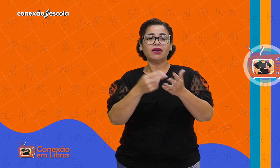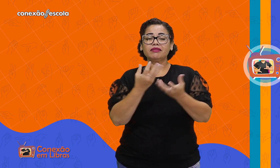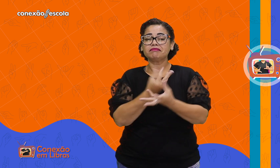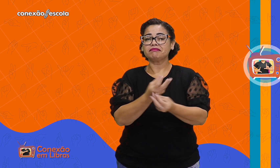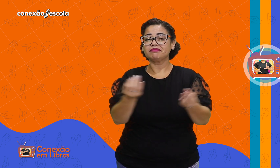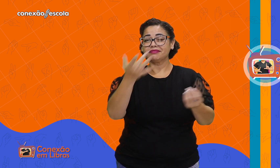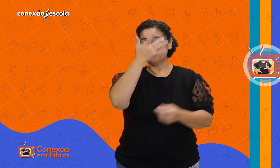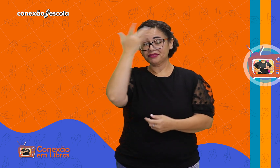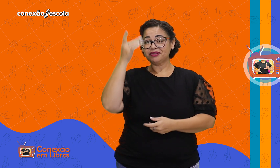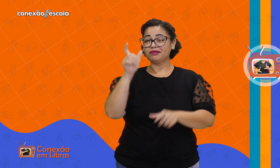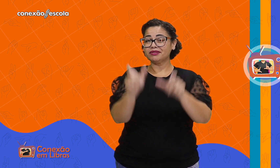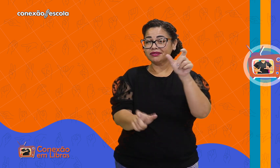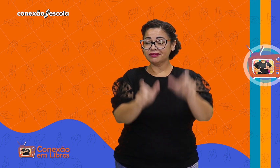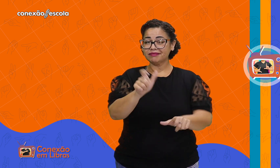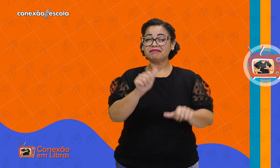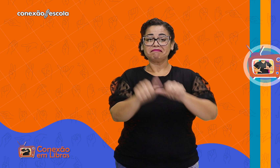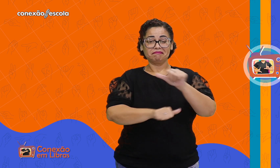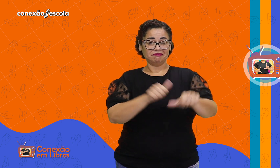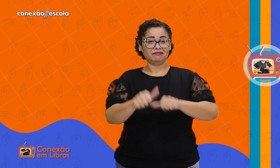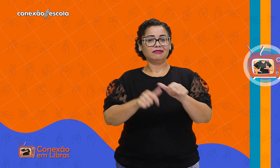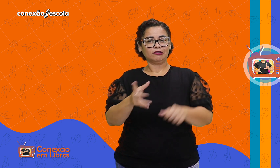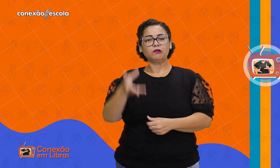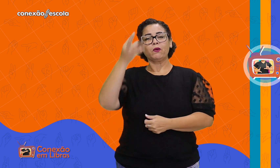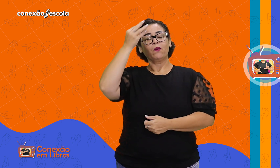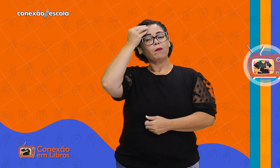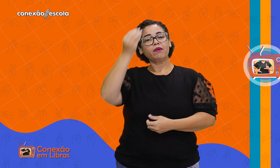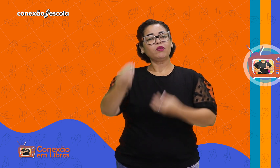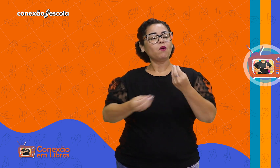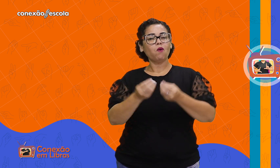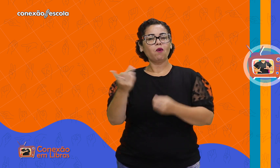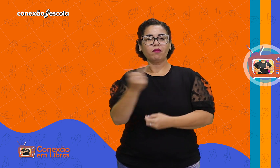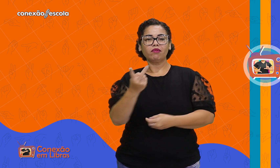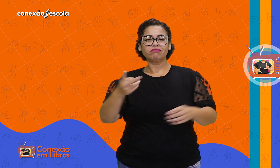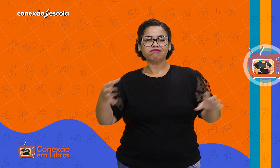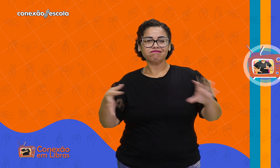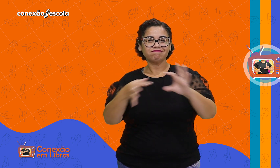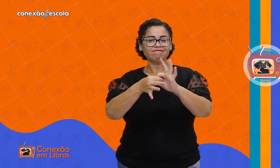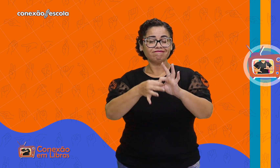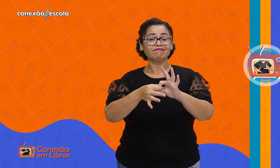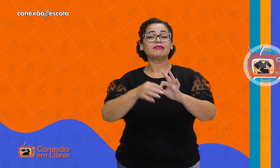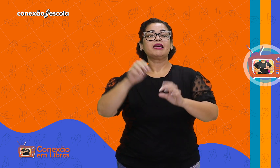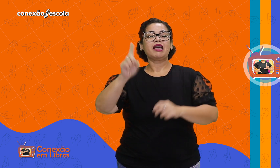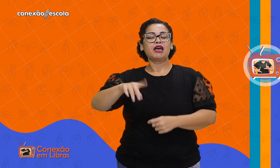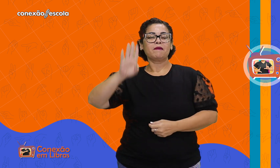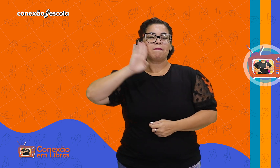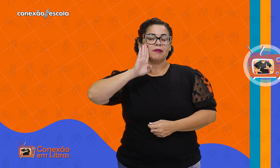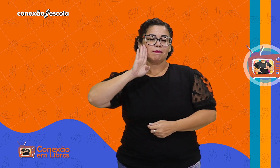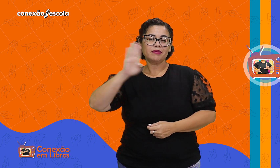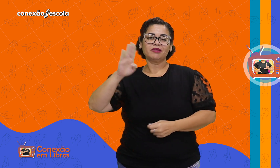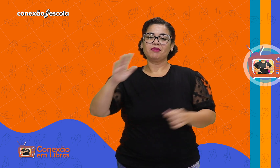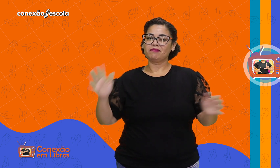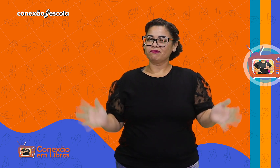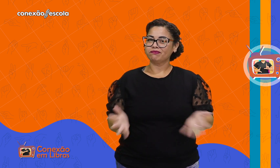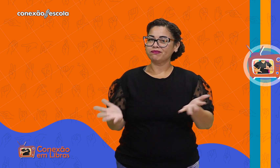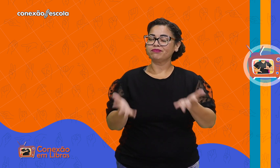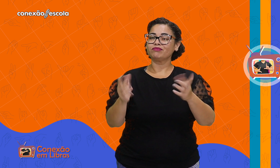significativamente a vida das pessoas. E compreender como elas se entrelaçam é primordial para